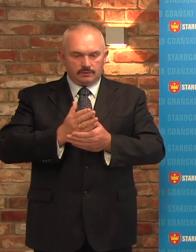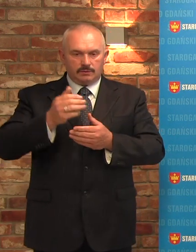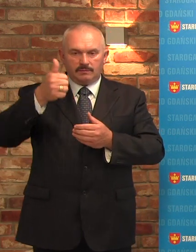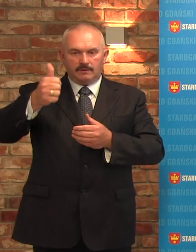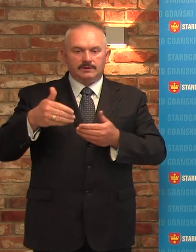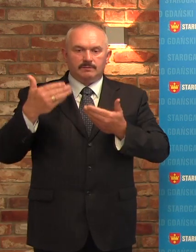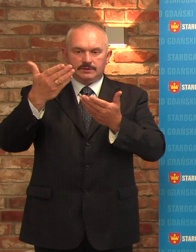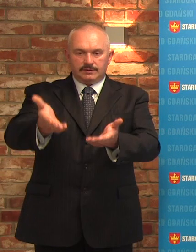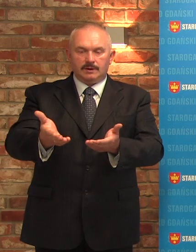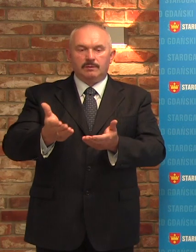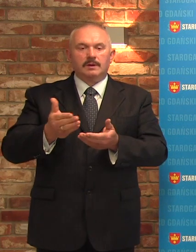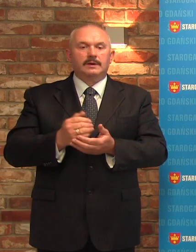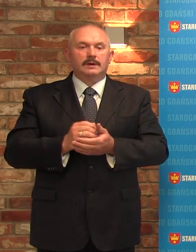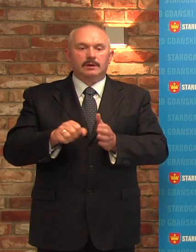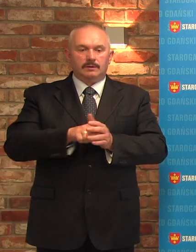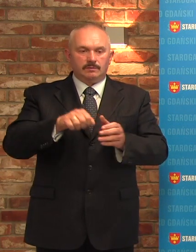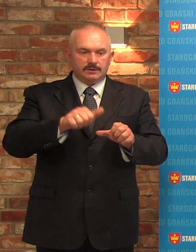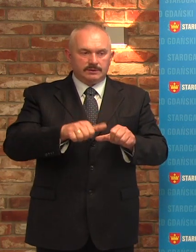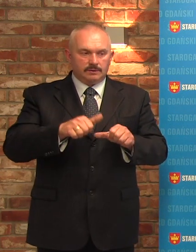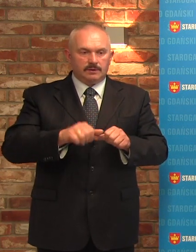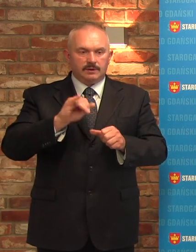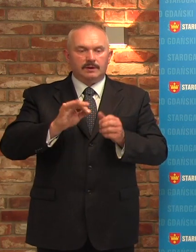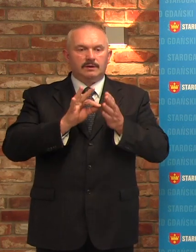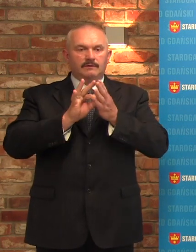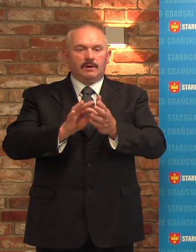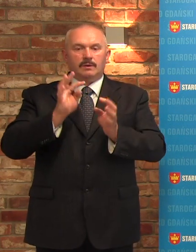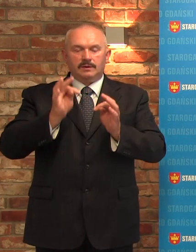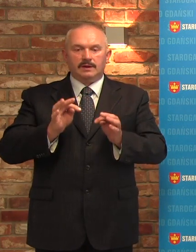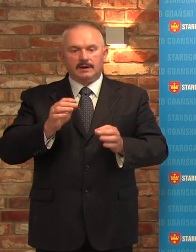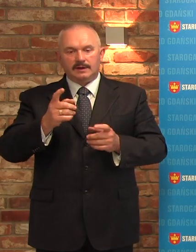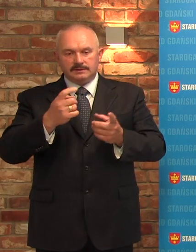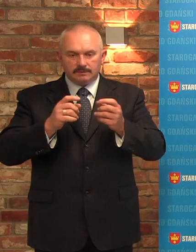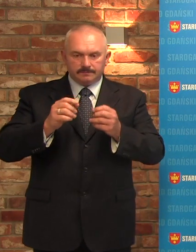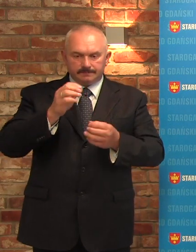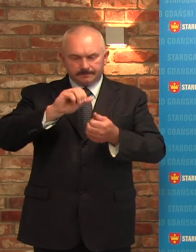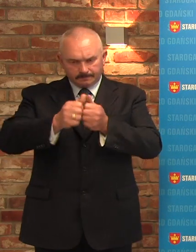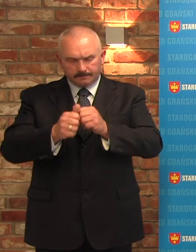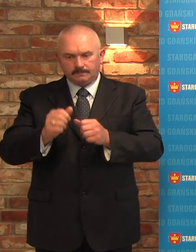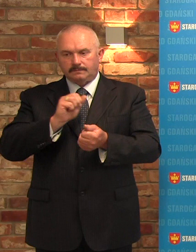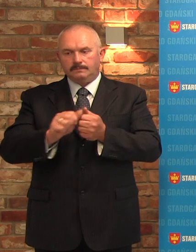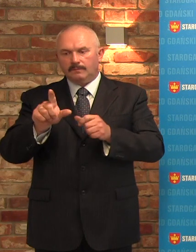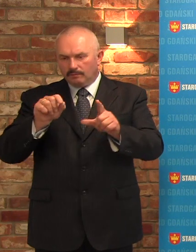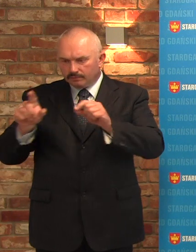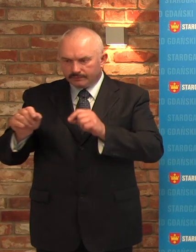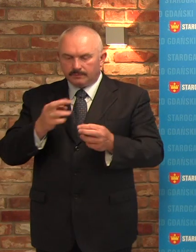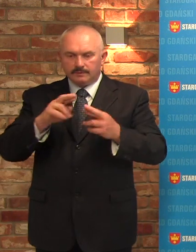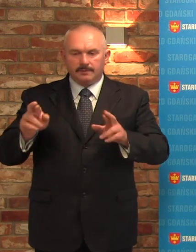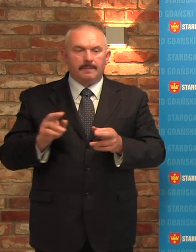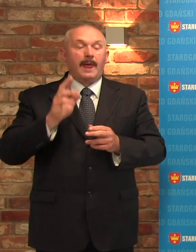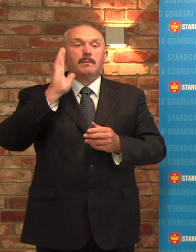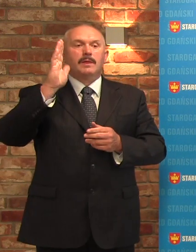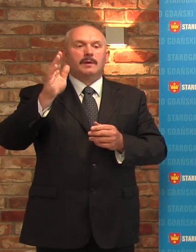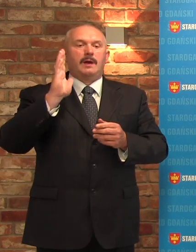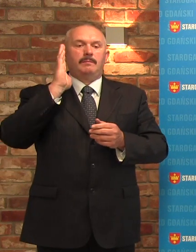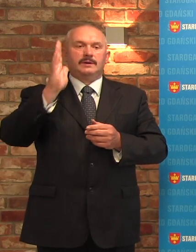przydział dzieci do naszej przedszkoli i trwa właśnie weryfikacja. Po tej weryfikacji nastąpi drugi przydział do